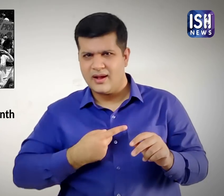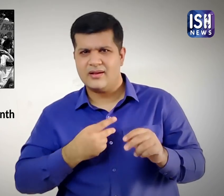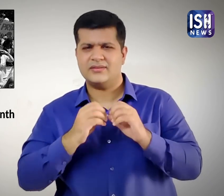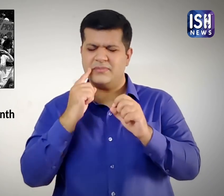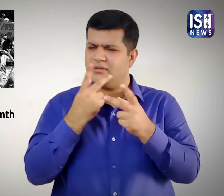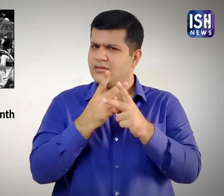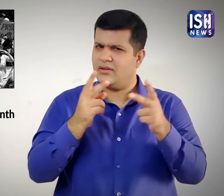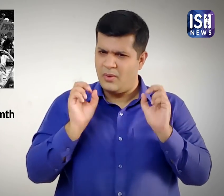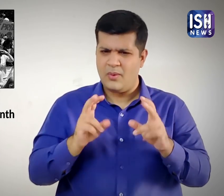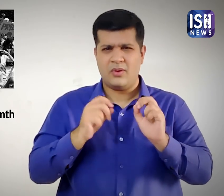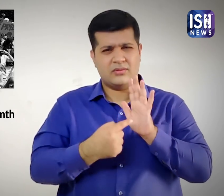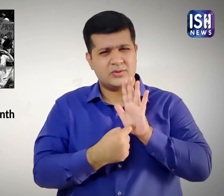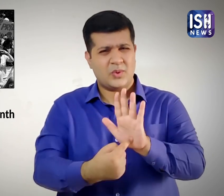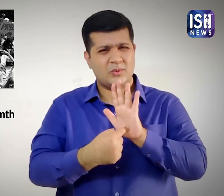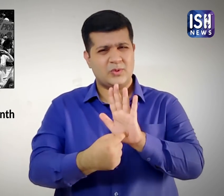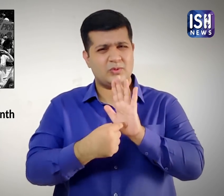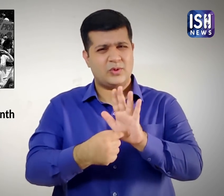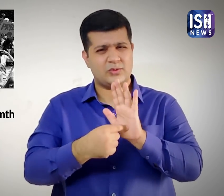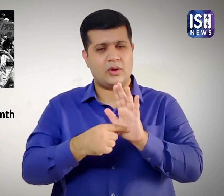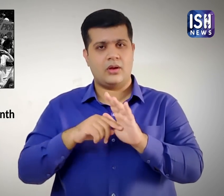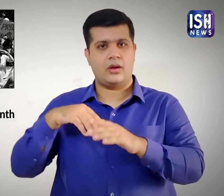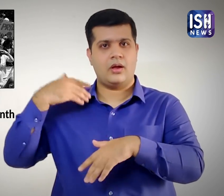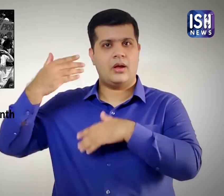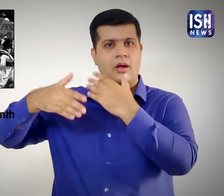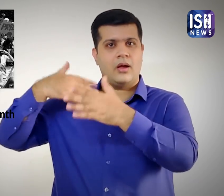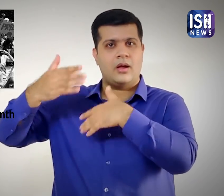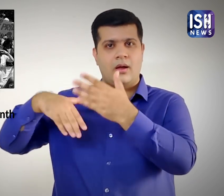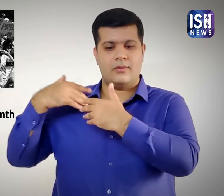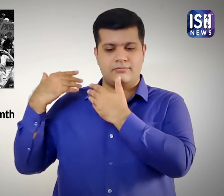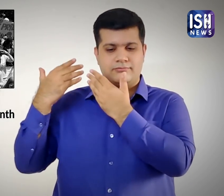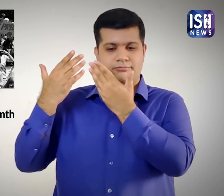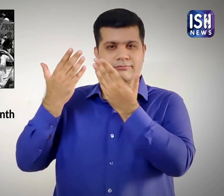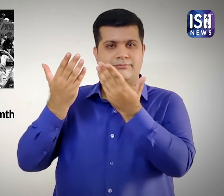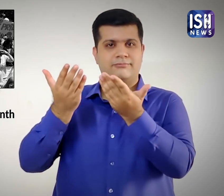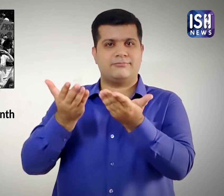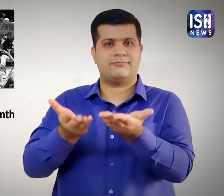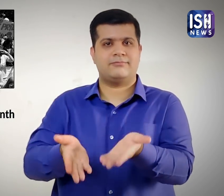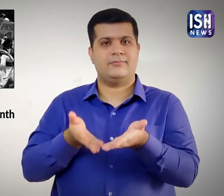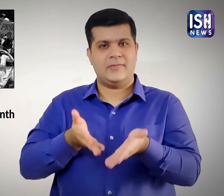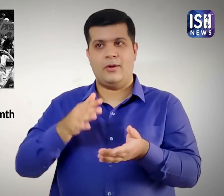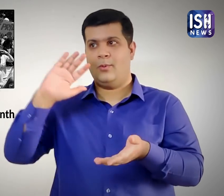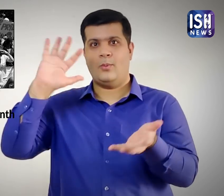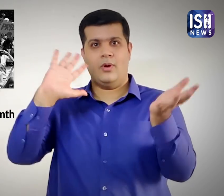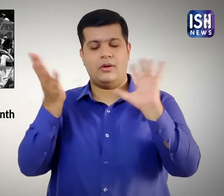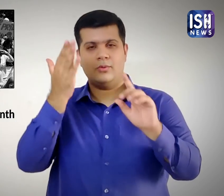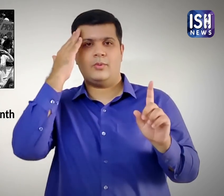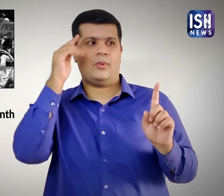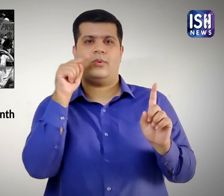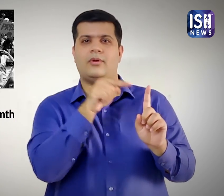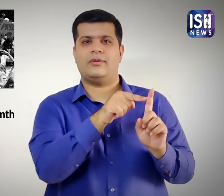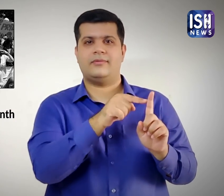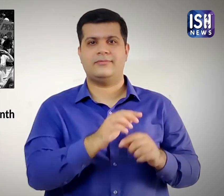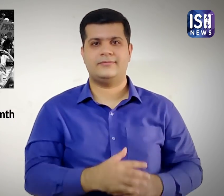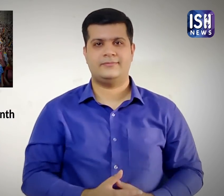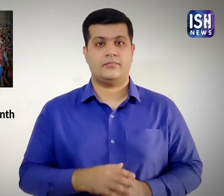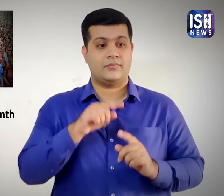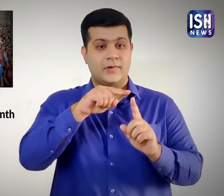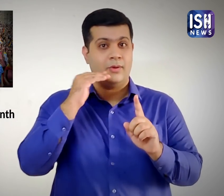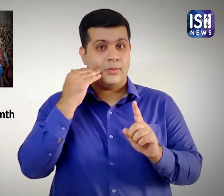ट्रंसजेंडर और अन्य का मुक्ताओ को सामान्य बनाने के बाद अब लोगों में उनके बारे में काफी जागरुकता